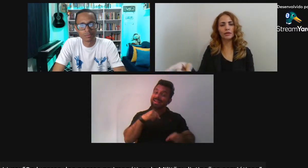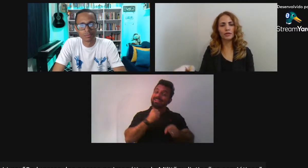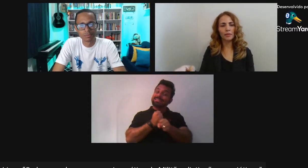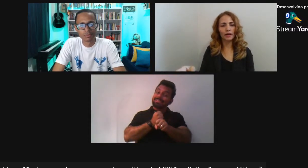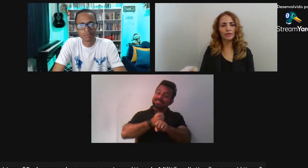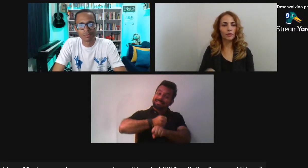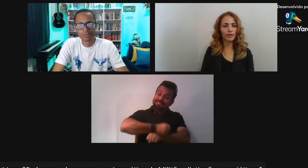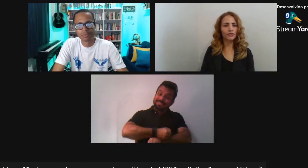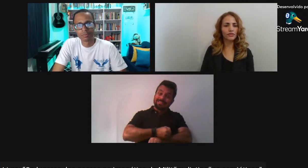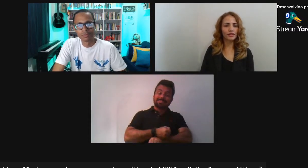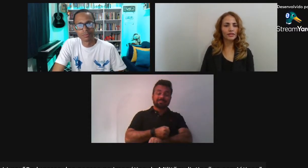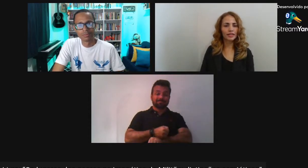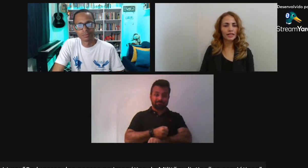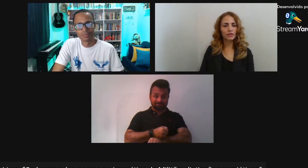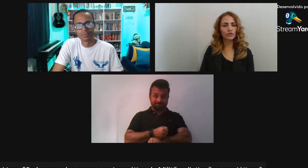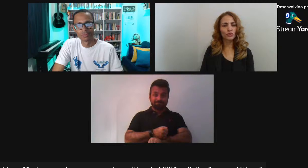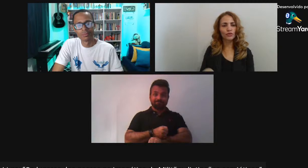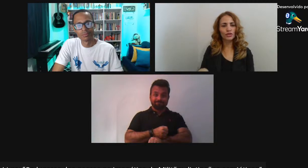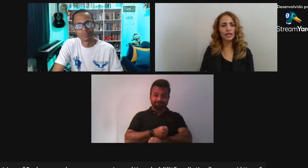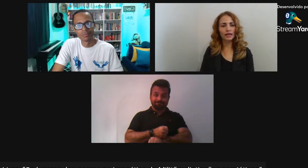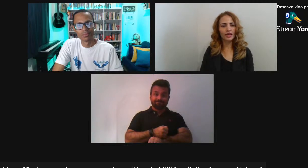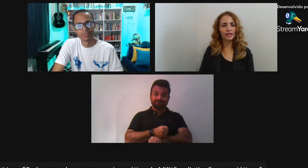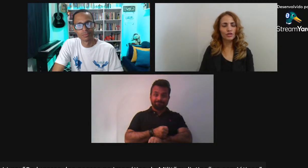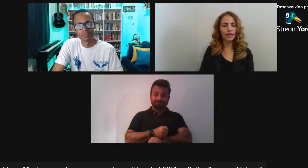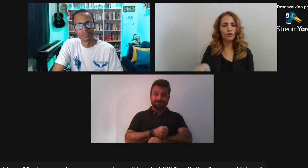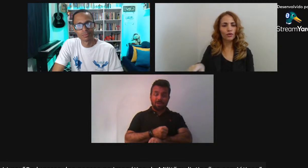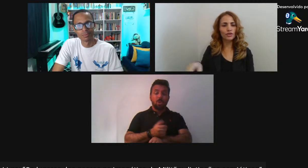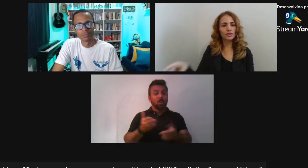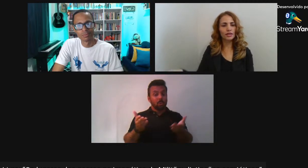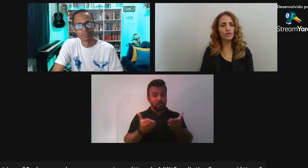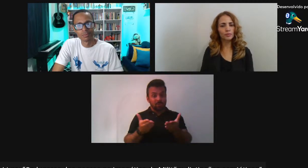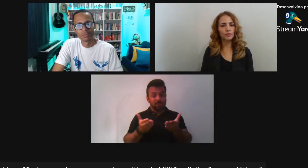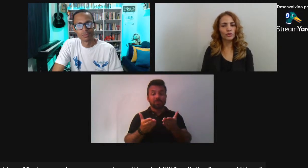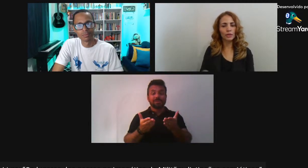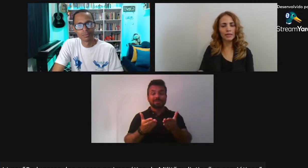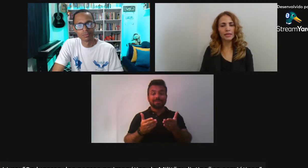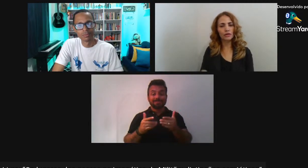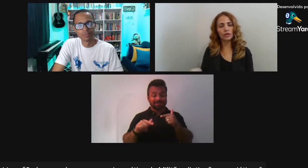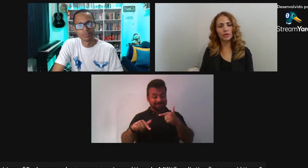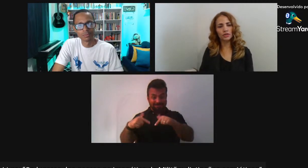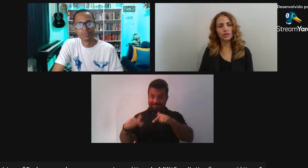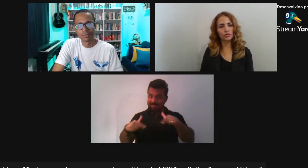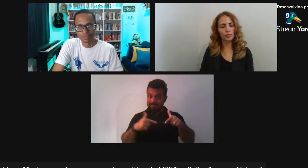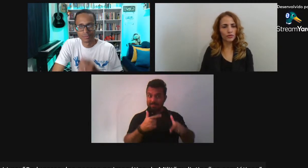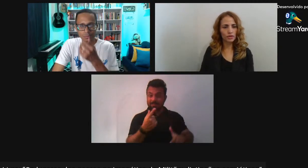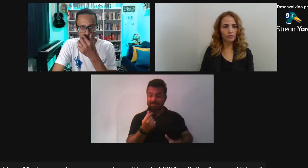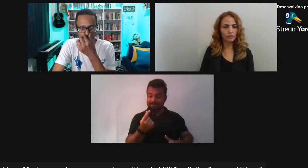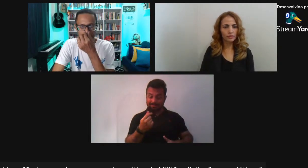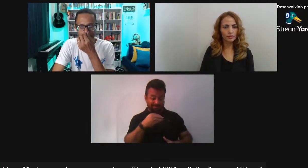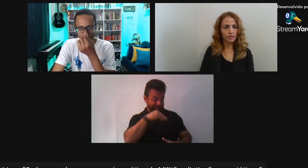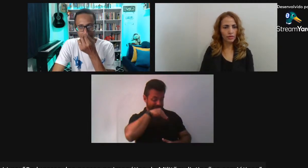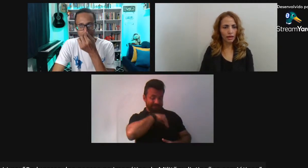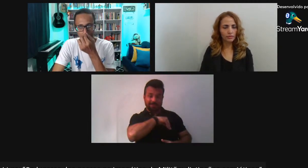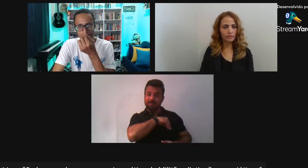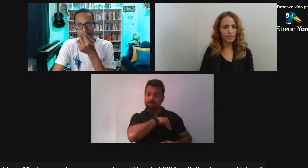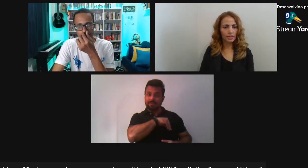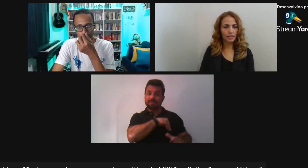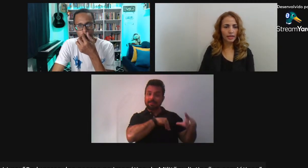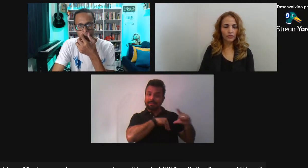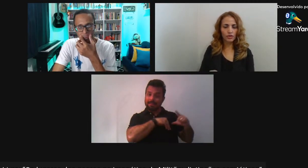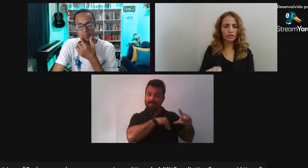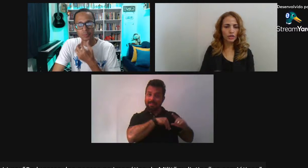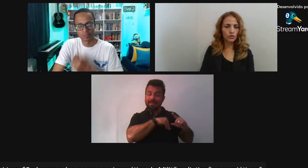sustentar Para o trabalho E não para viver O que você ganha Não te dá condição De ultrapassar O limite da sua profissão Não dá